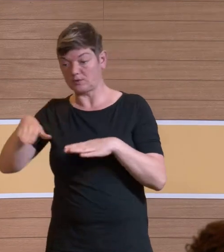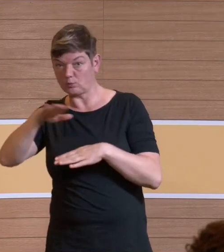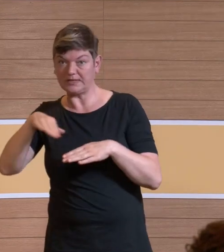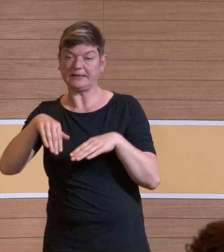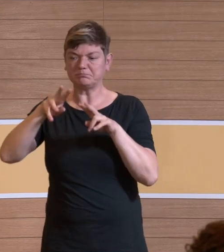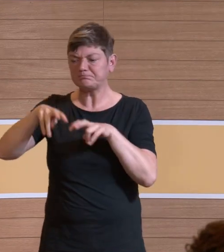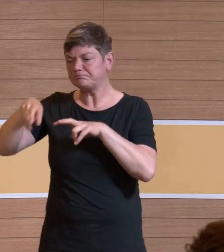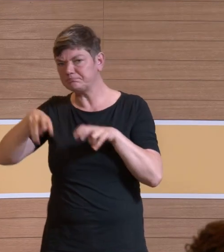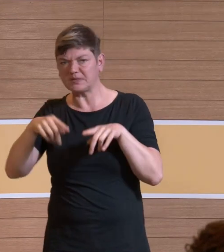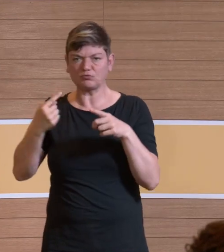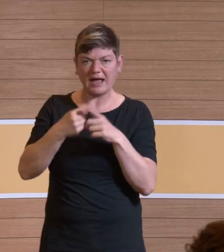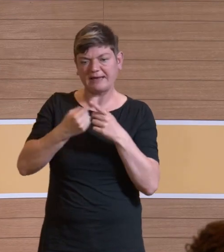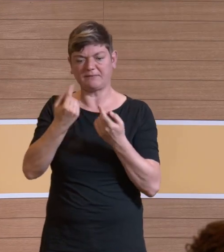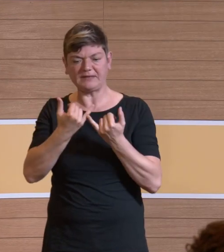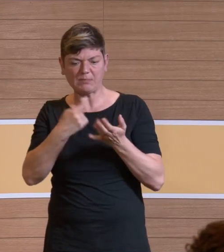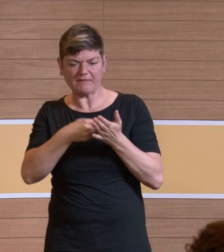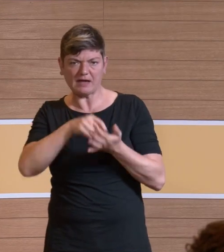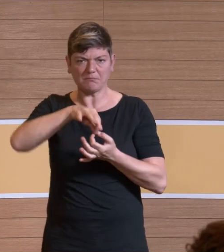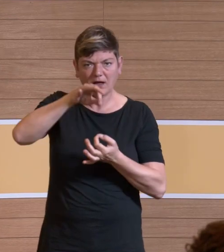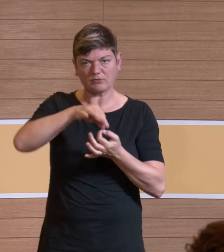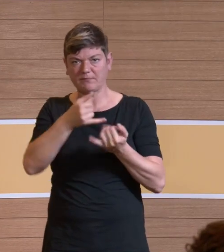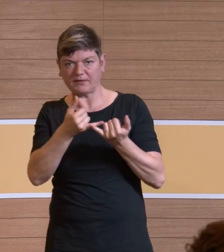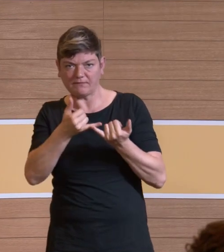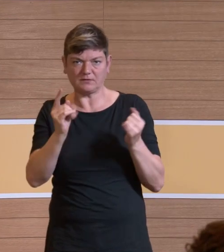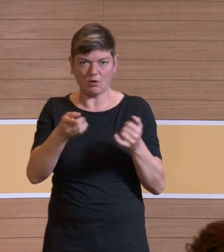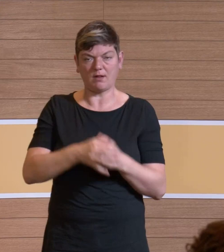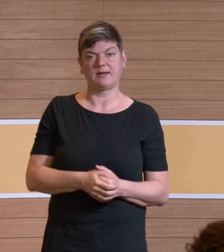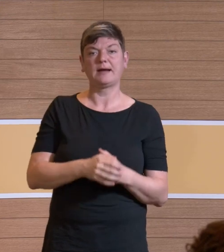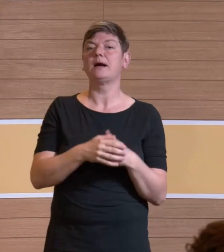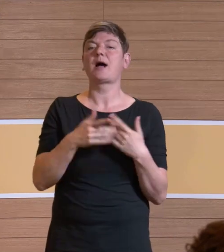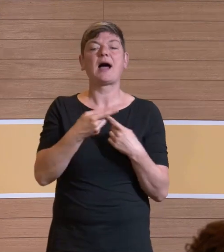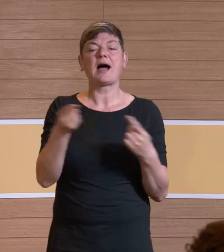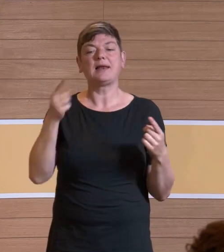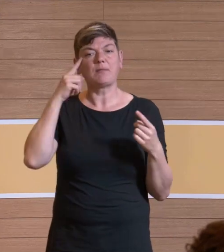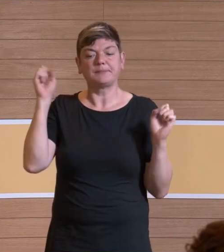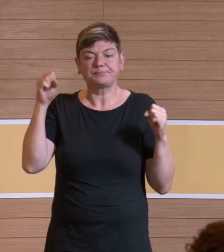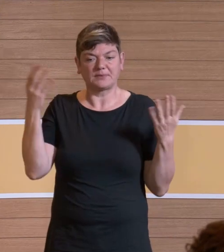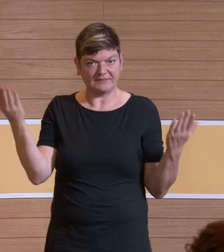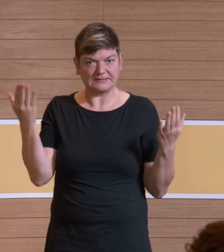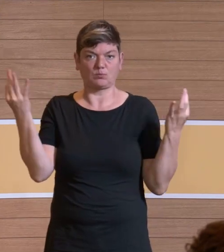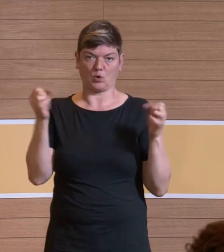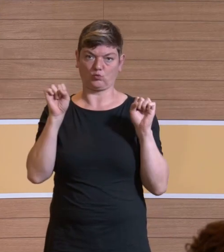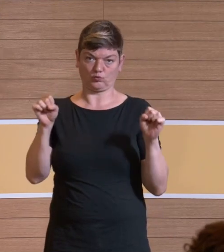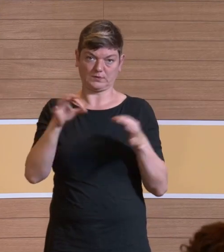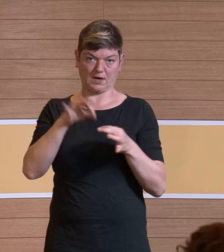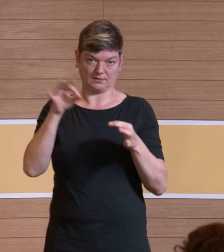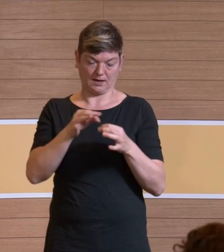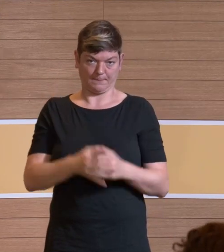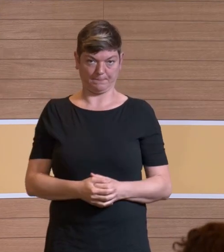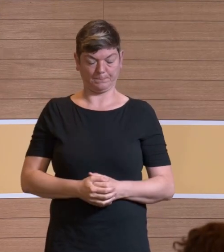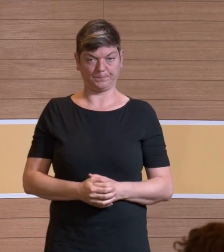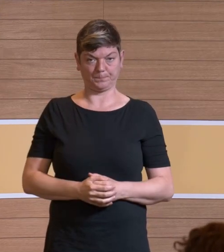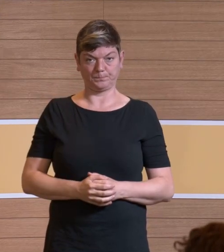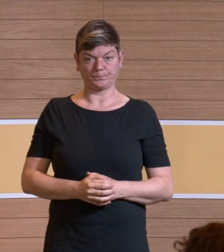Bewertungsmaßstäbe streitet, ist man sich, denke ich, sehr einig, dass es Schutzmaßnahmen braucht in der